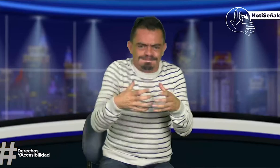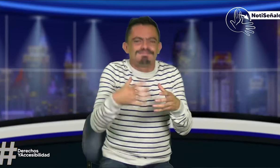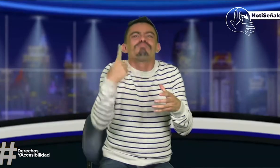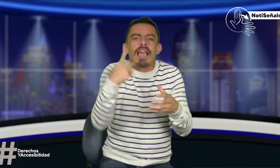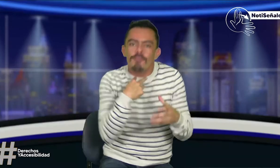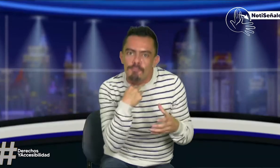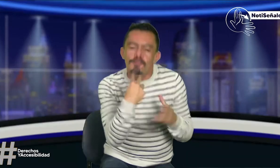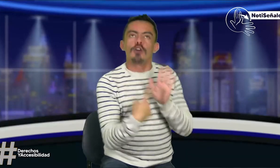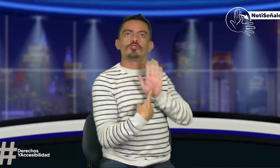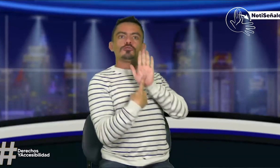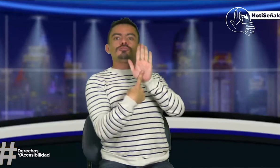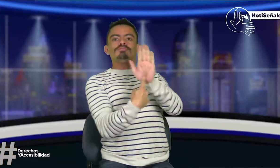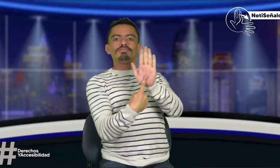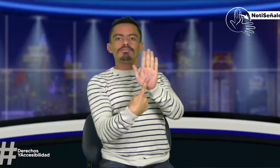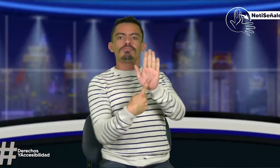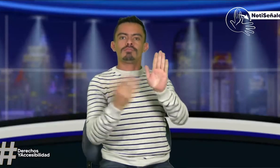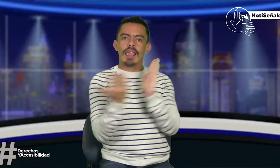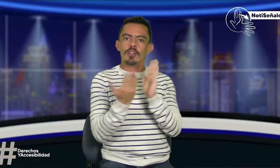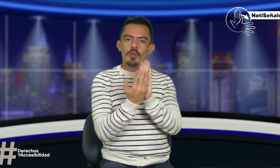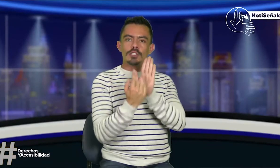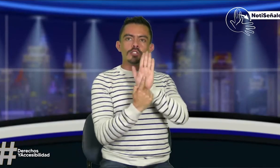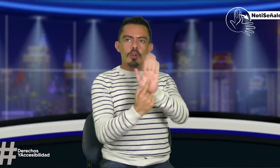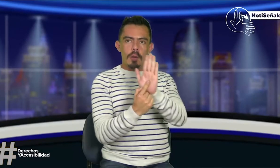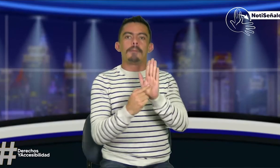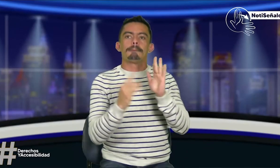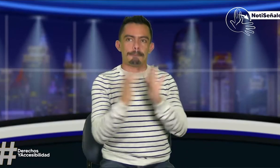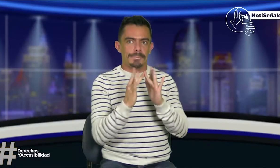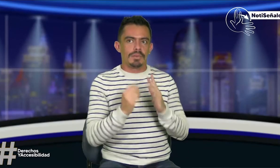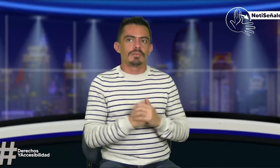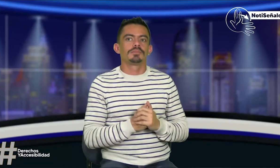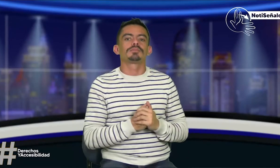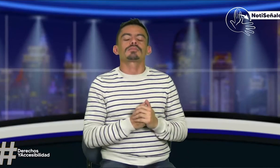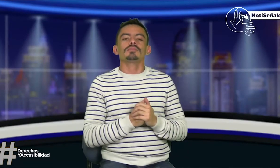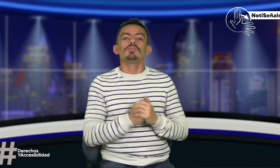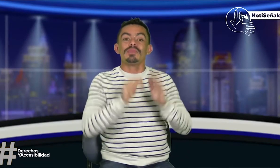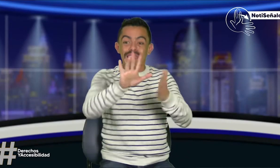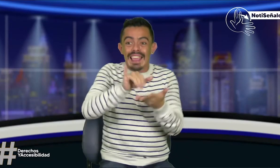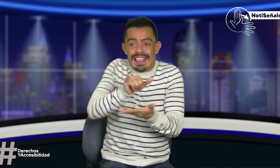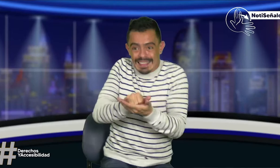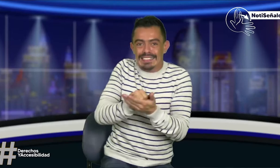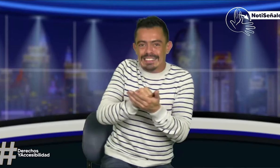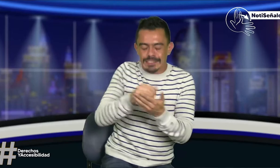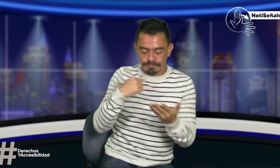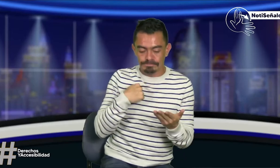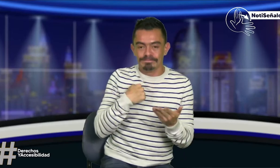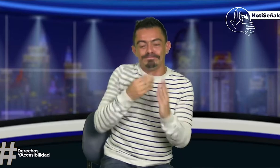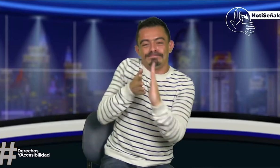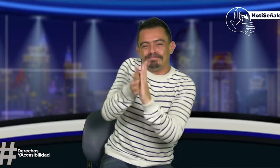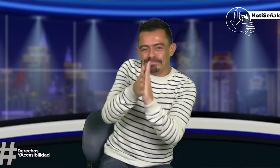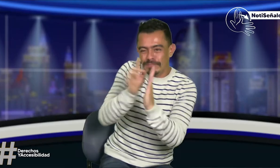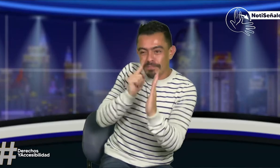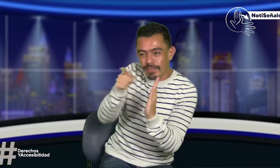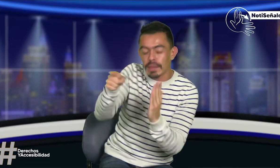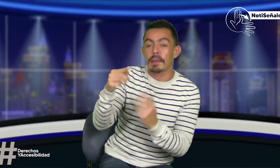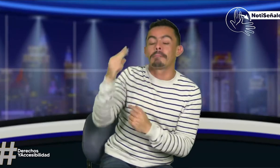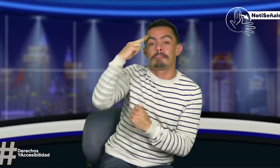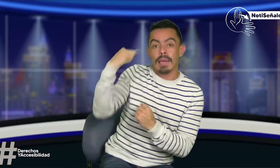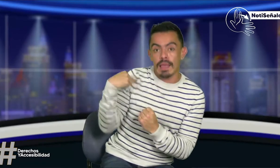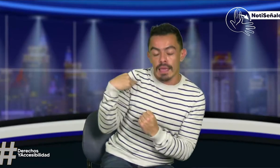tener eso, que somos licenciados. Es importante que lo podamos ver y podamos mostrar estas cosas. Entonces,